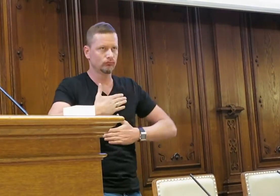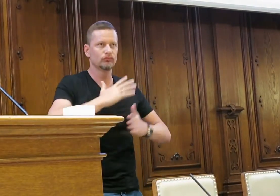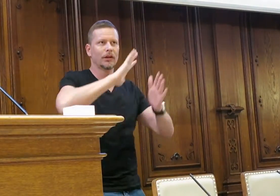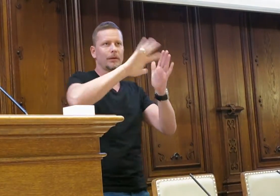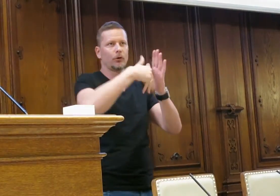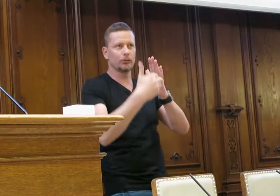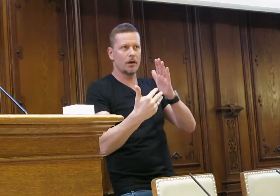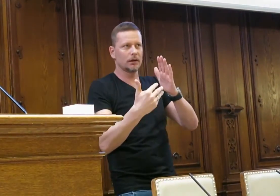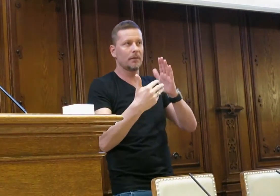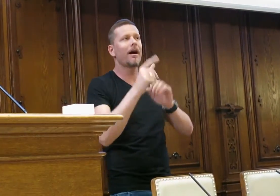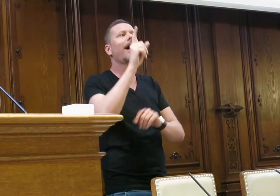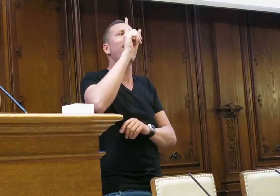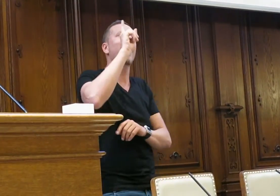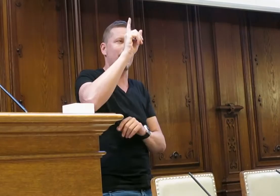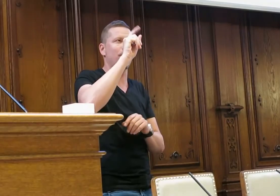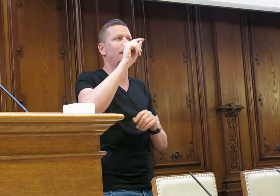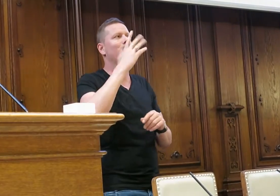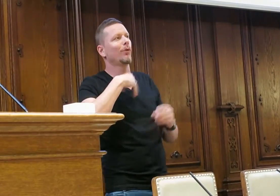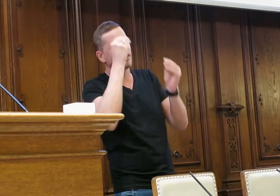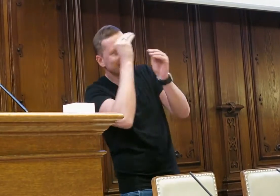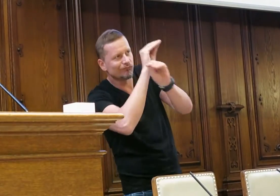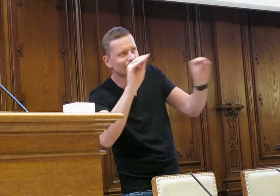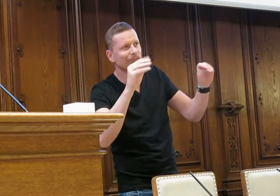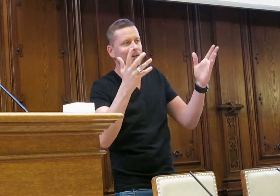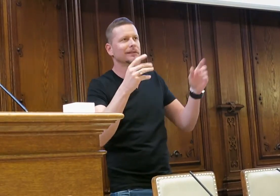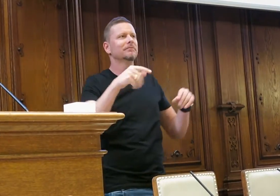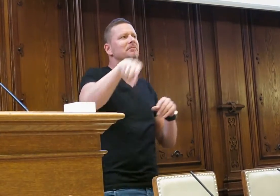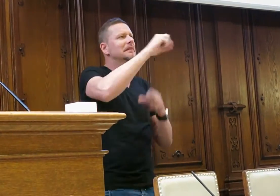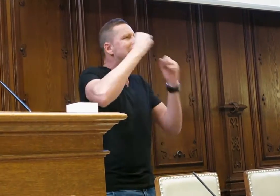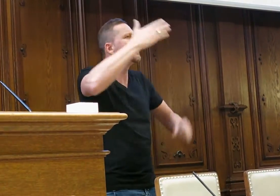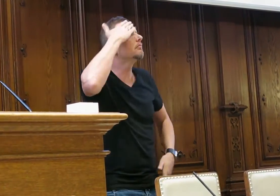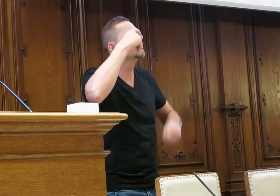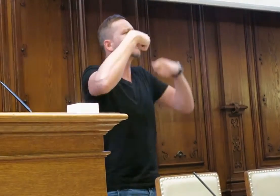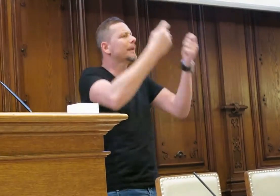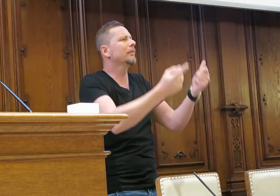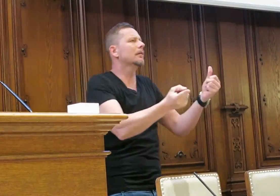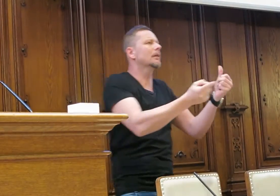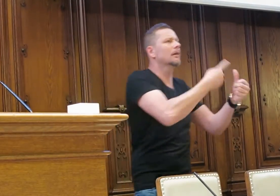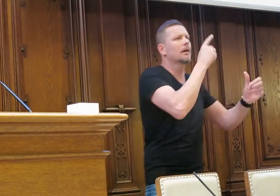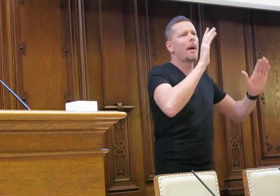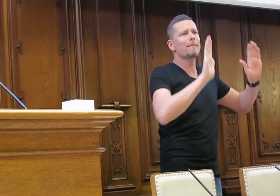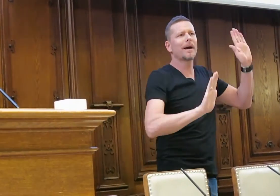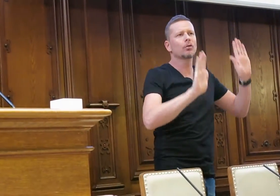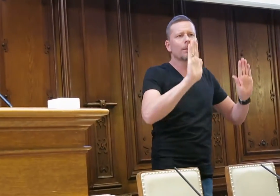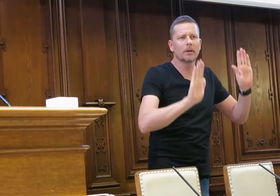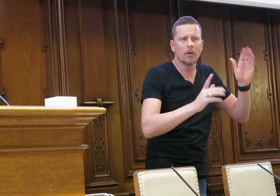poetischen Darstellung. Das heißt, auch in Gebärdensprache ist das alles möglich. Sie kennen vielleicht auf der einen Seite